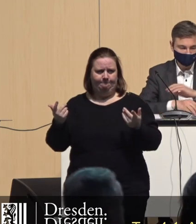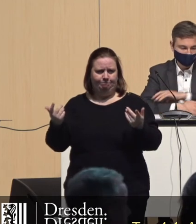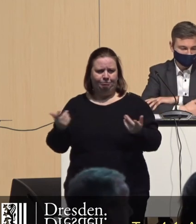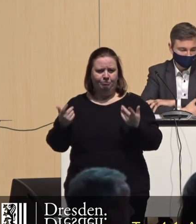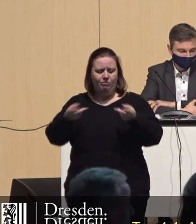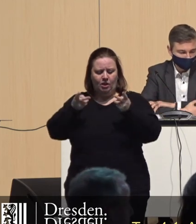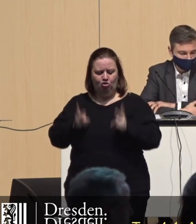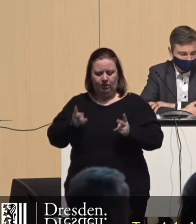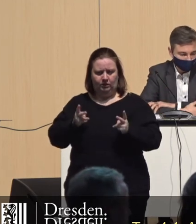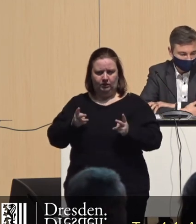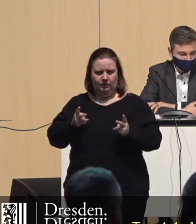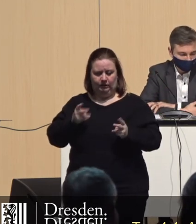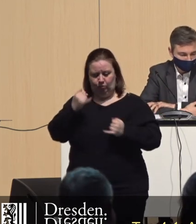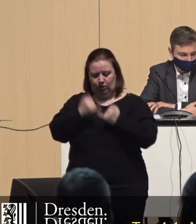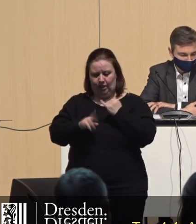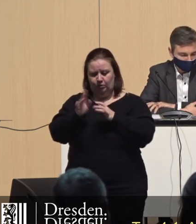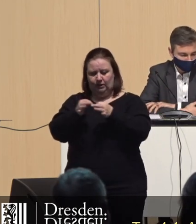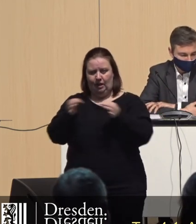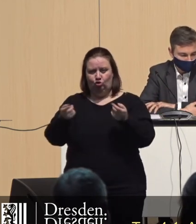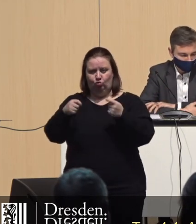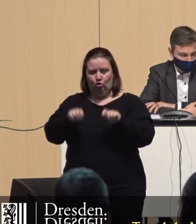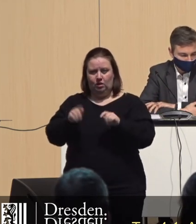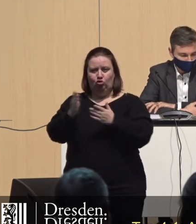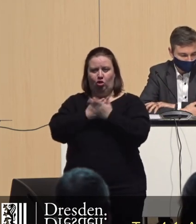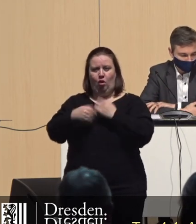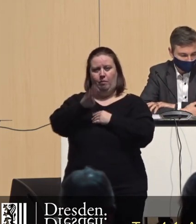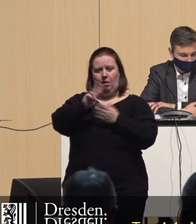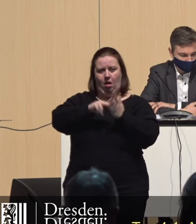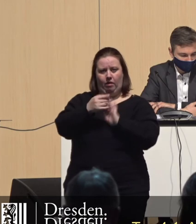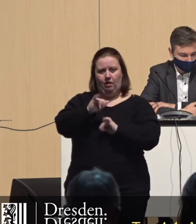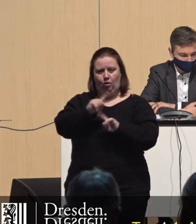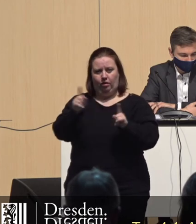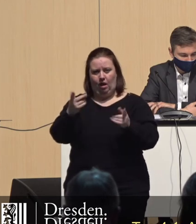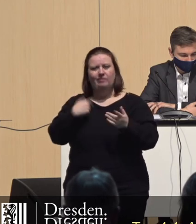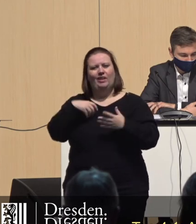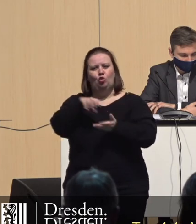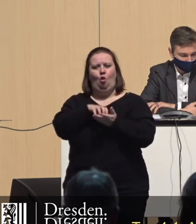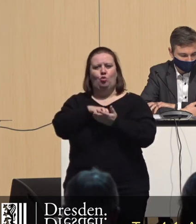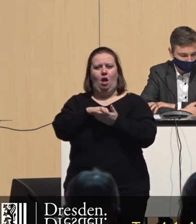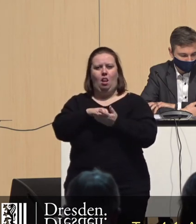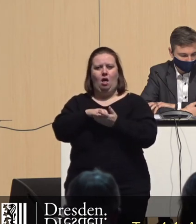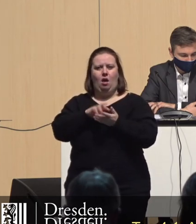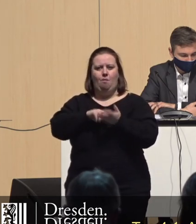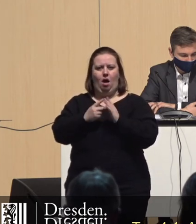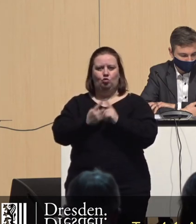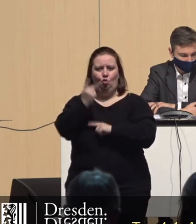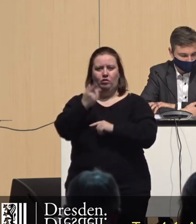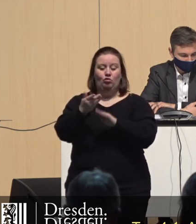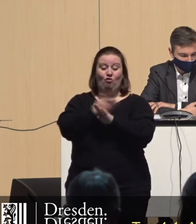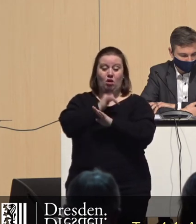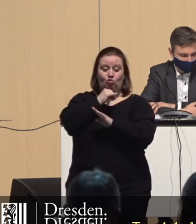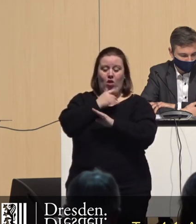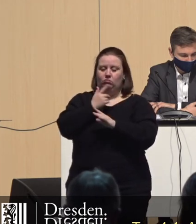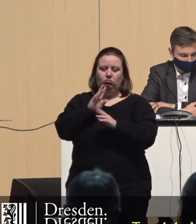Die Stadt ist bis zuletzt bis zum Satzungsbeschluss frei, ob sie einen B-Plan erlässt oder nicht. Das ist die kommunale Planungshoheit und Zusagen vorher gelten nicht.